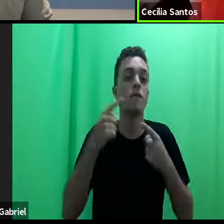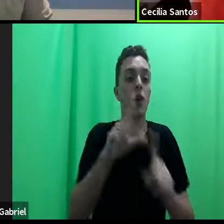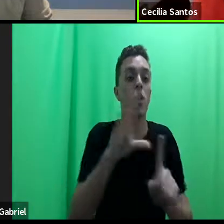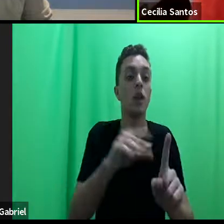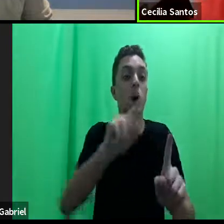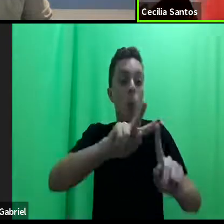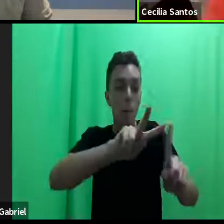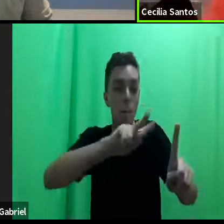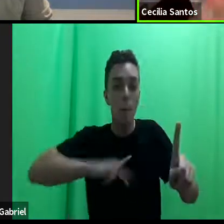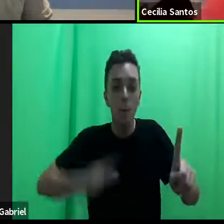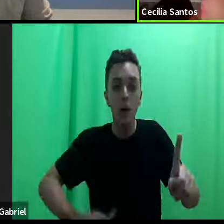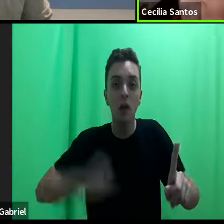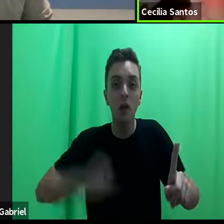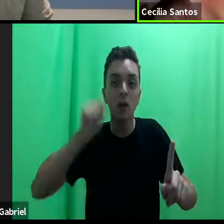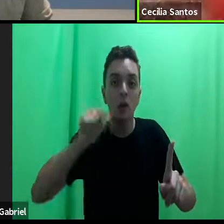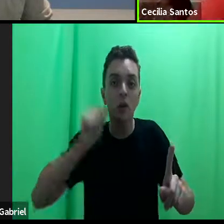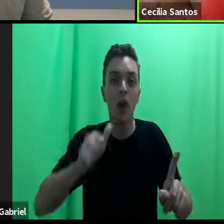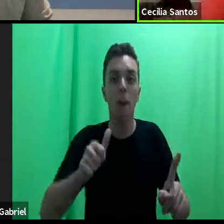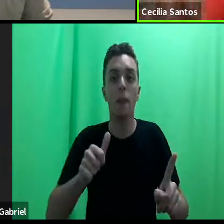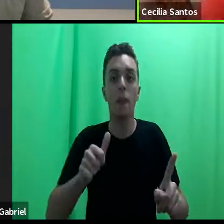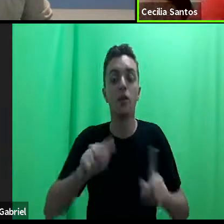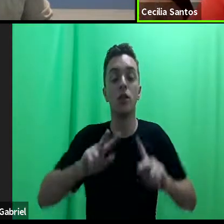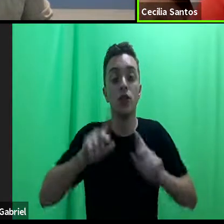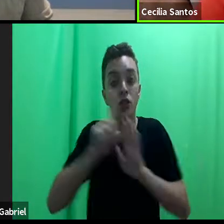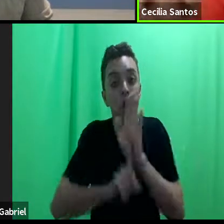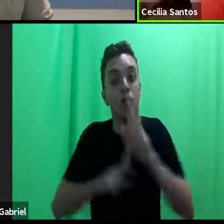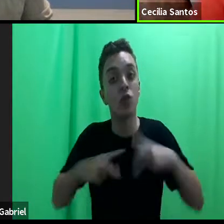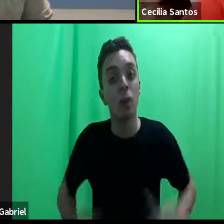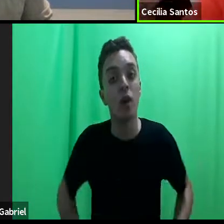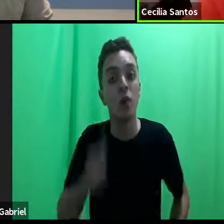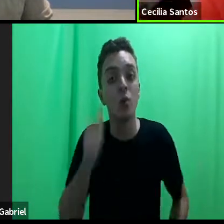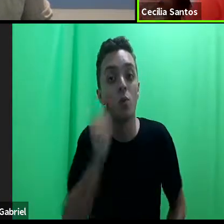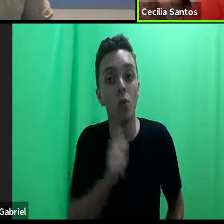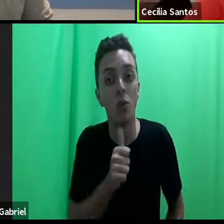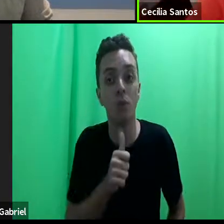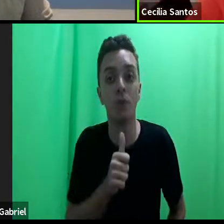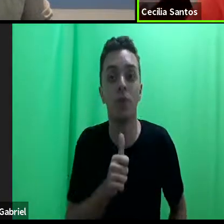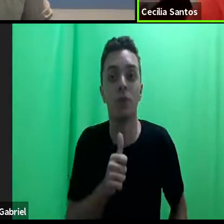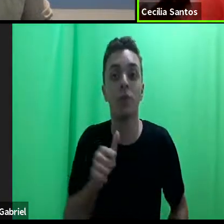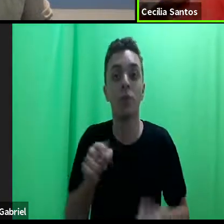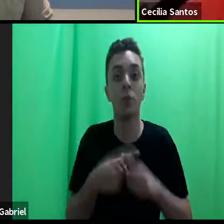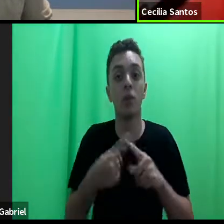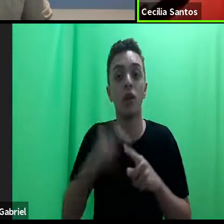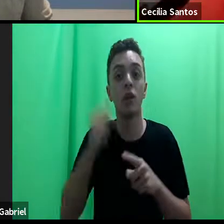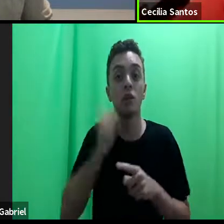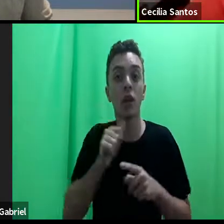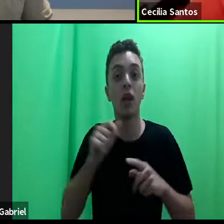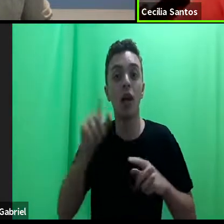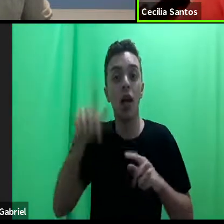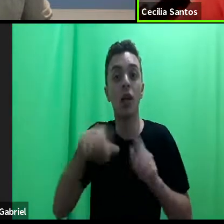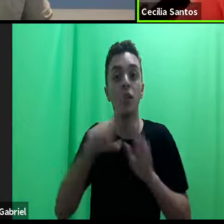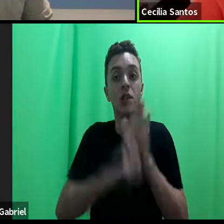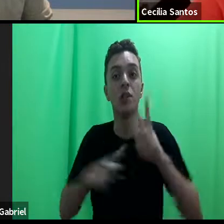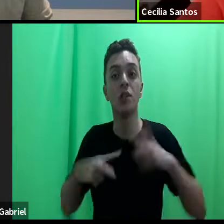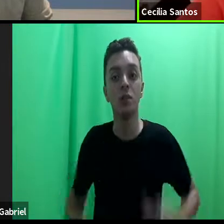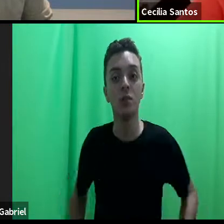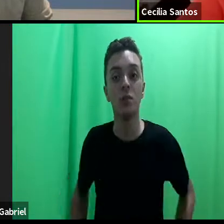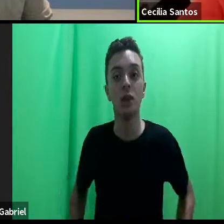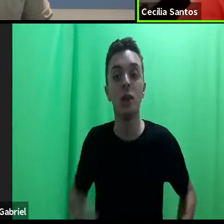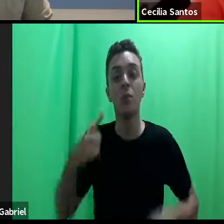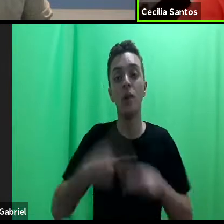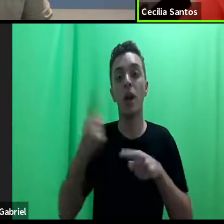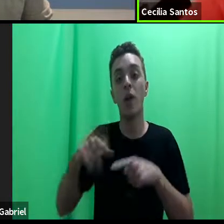das mulheres, direitos humanos, as mulheres, os direitos das mulheres são direitos humanos, isso é uma campanha